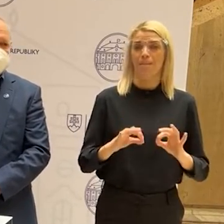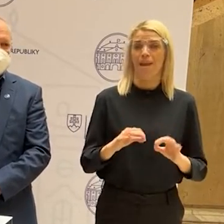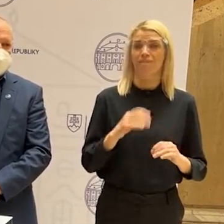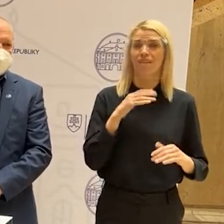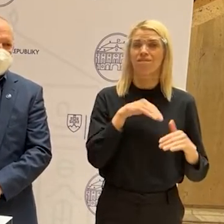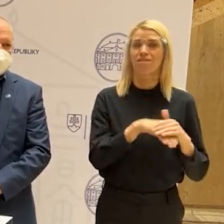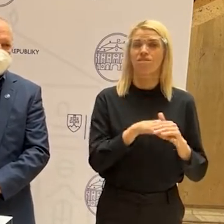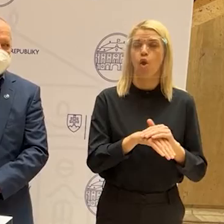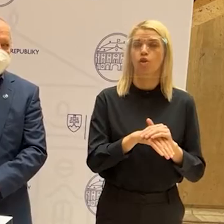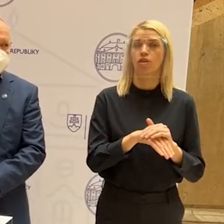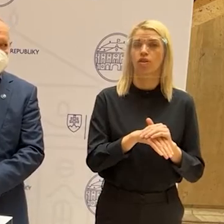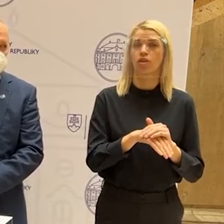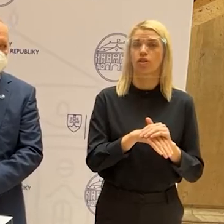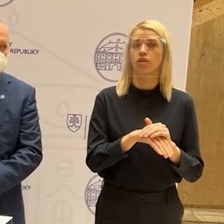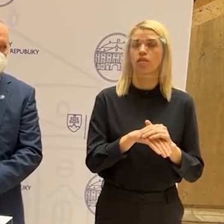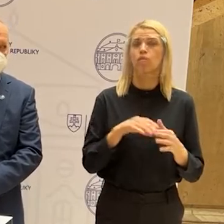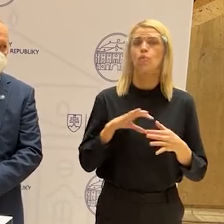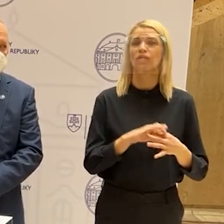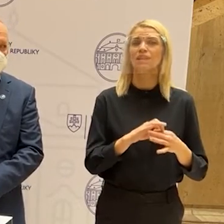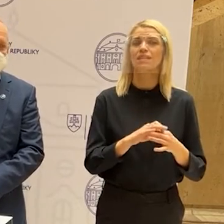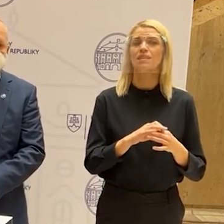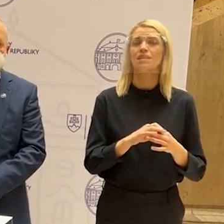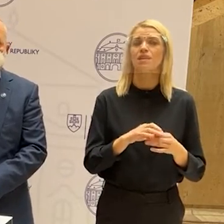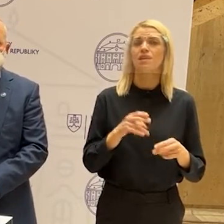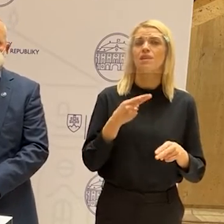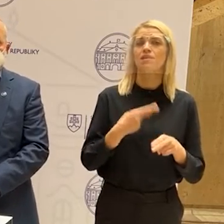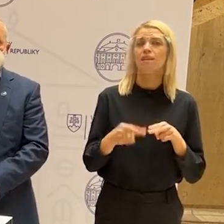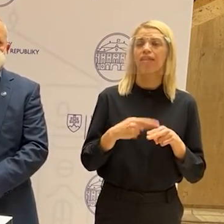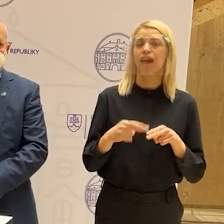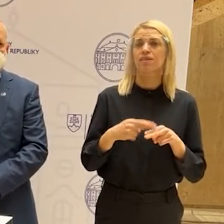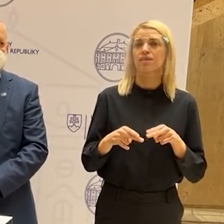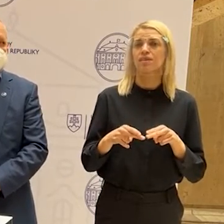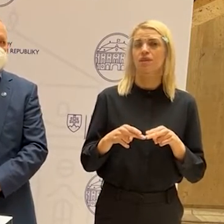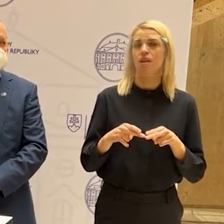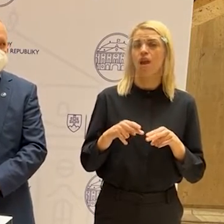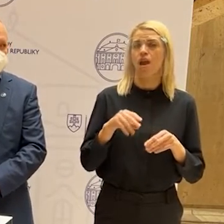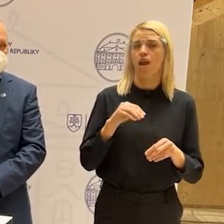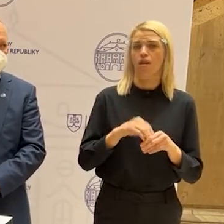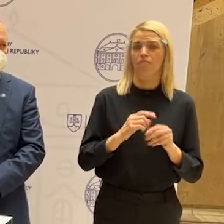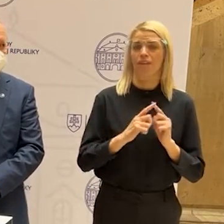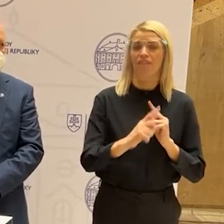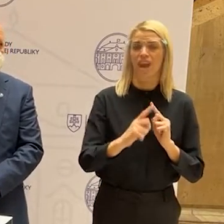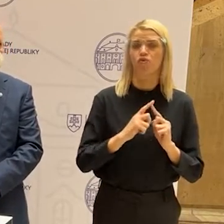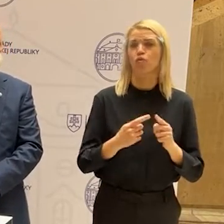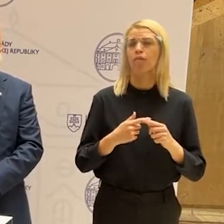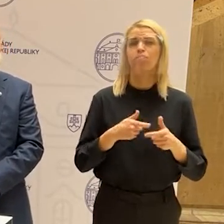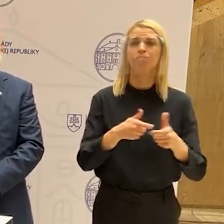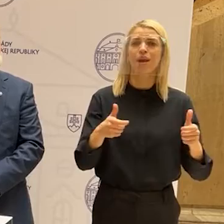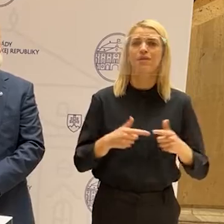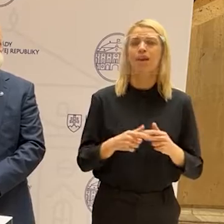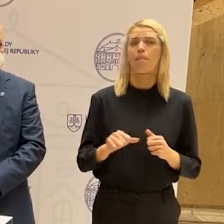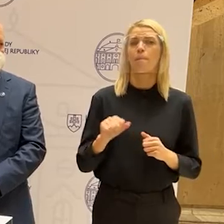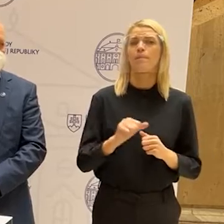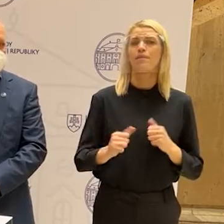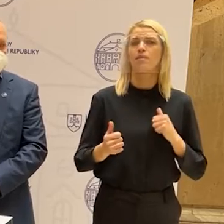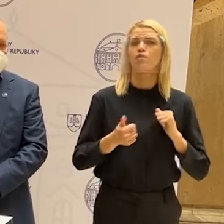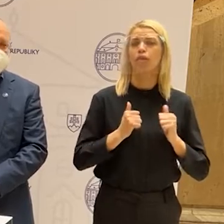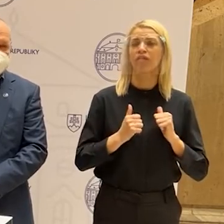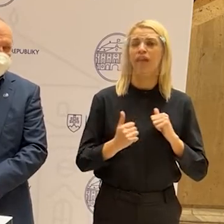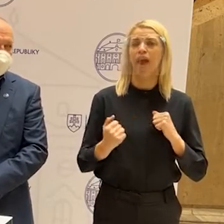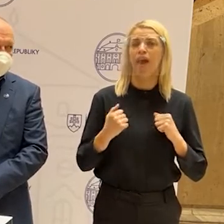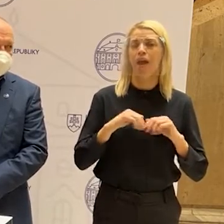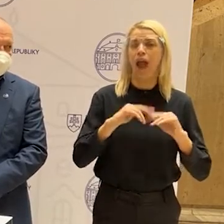výzvy pre sanáciu infraštruktúry, kde bazény, mestské športové haly a fitness centra,